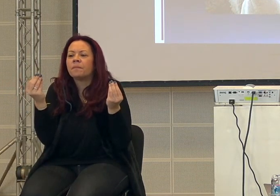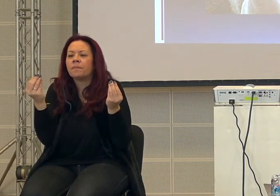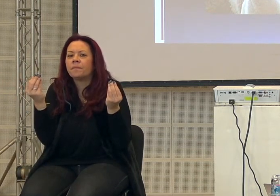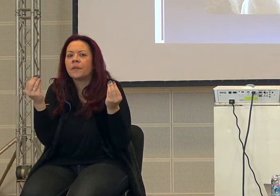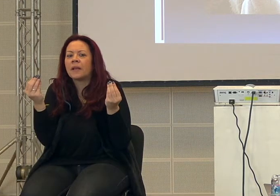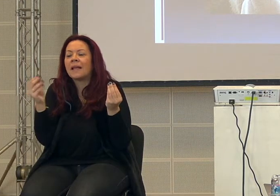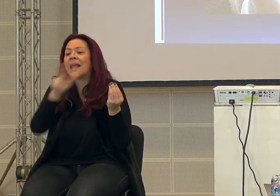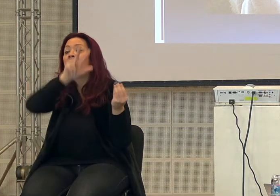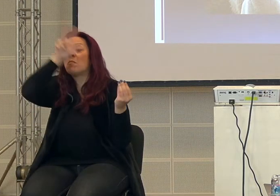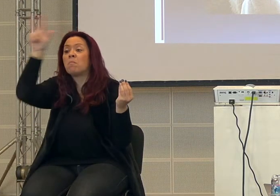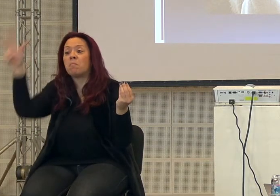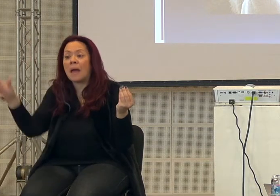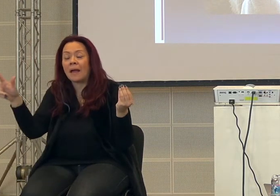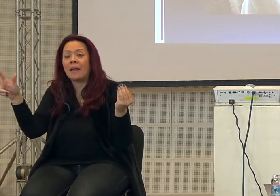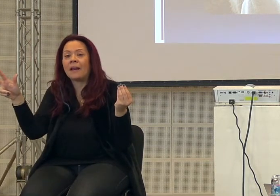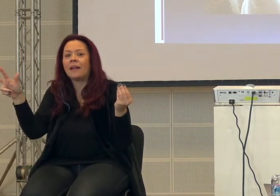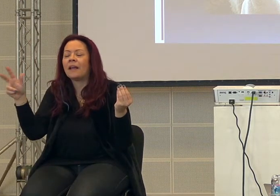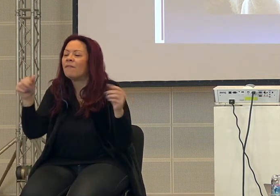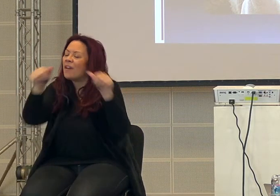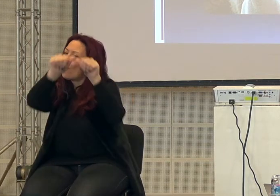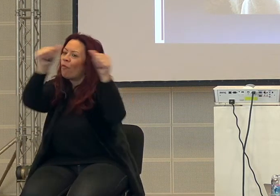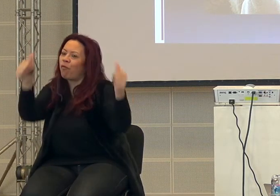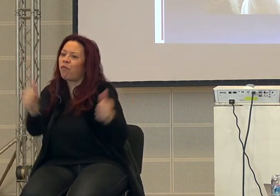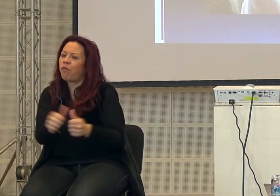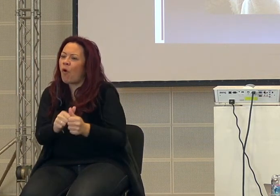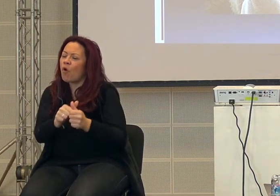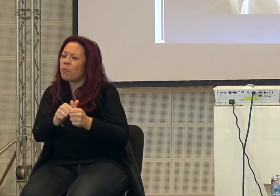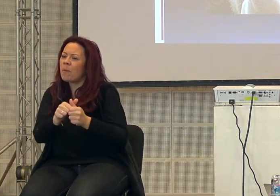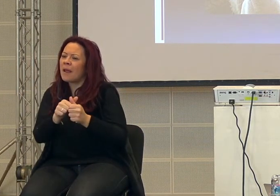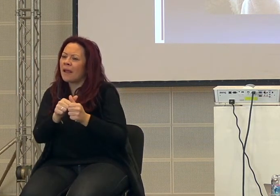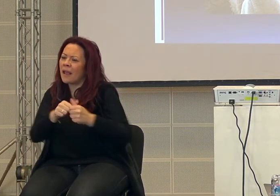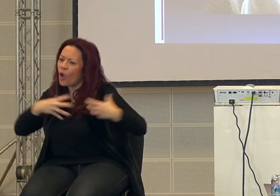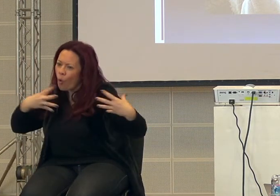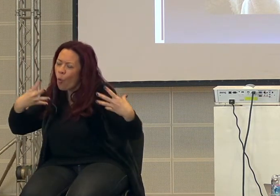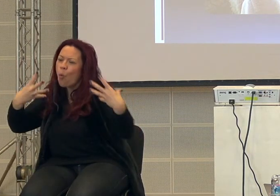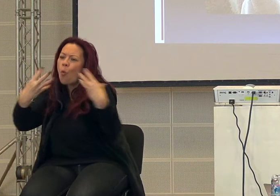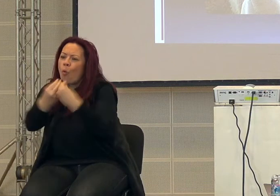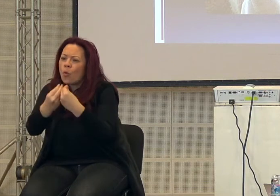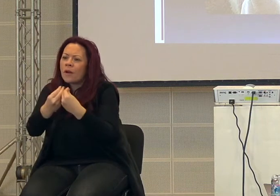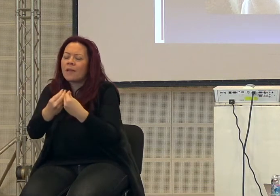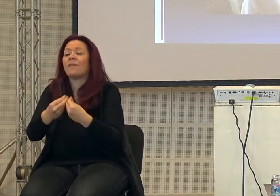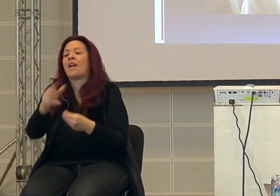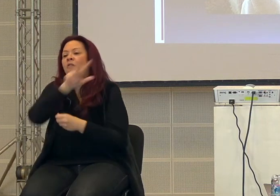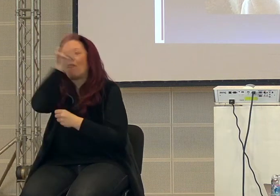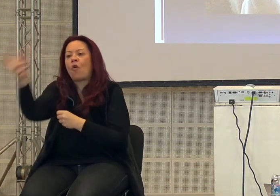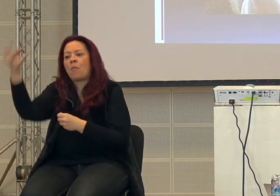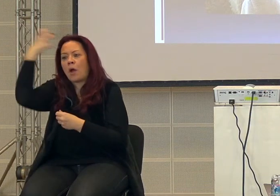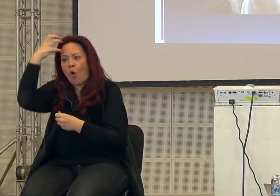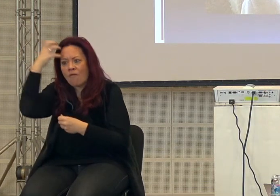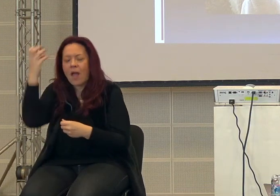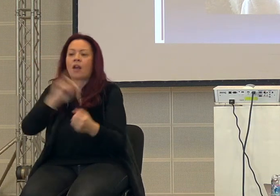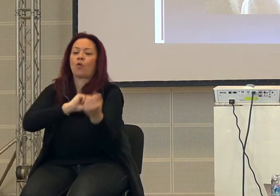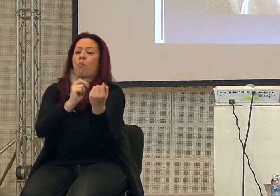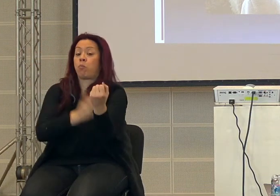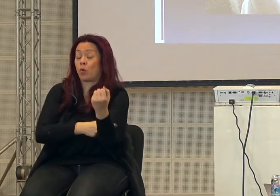Gli imperi erano delle forme che tenevano insieme, forme di governo e di potere, tenevano